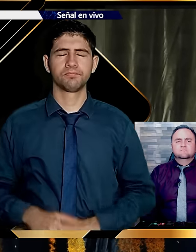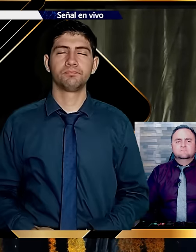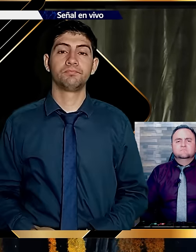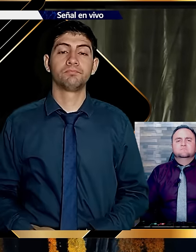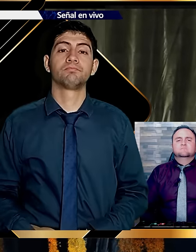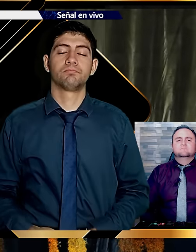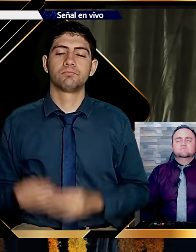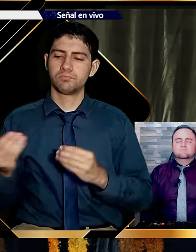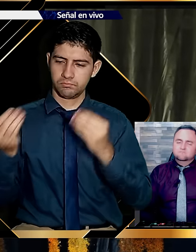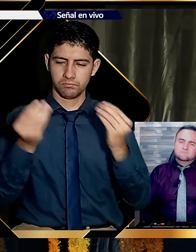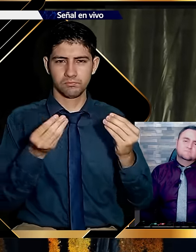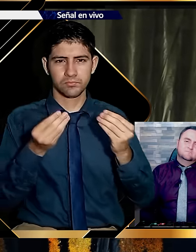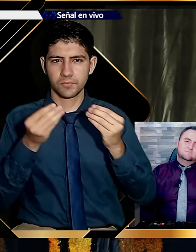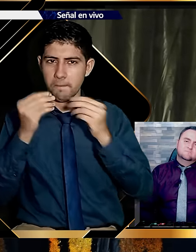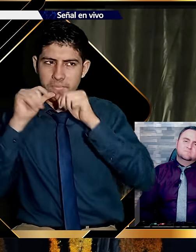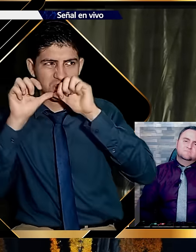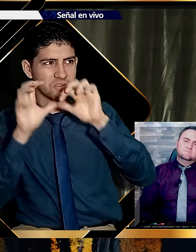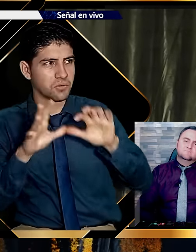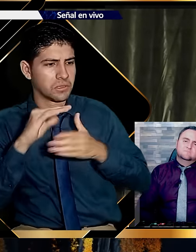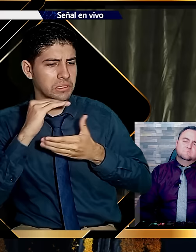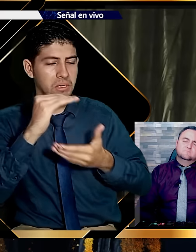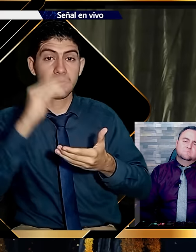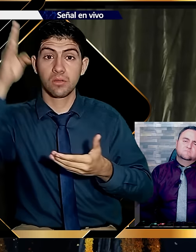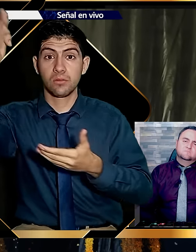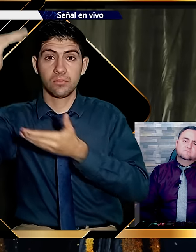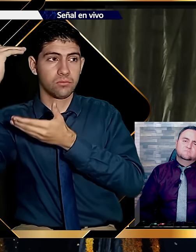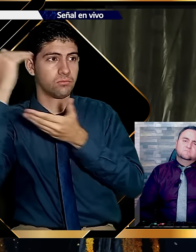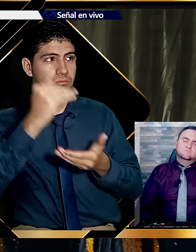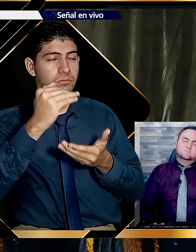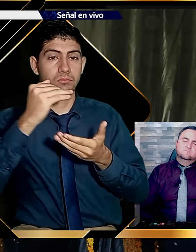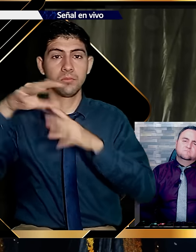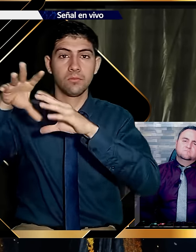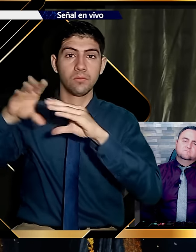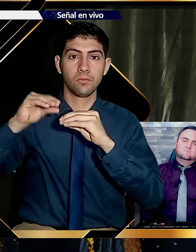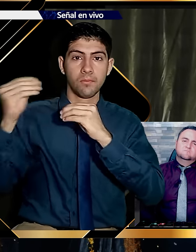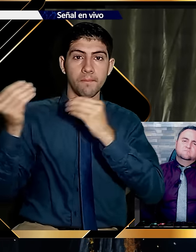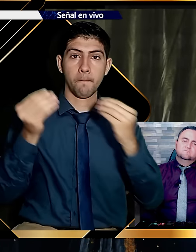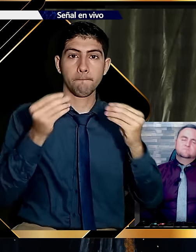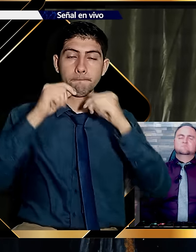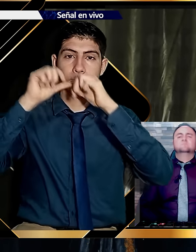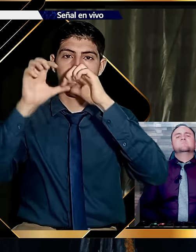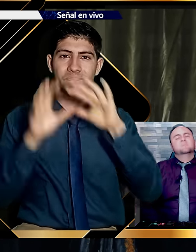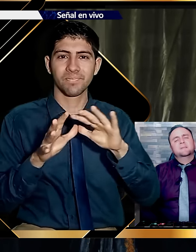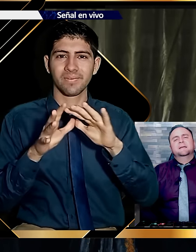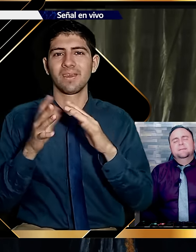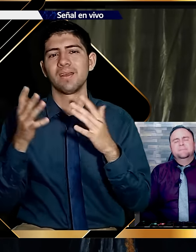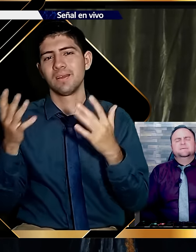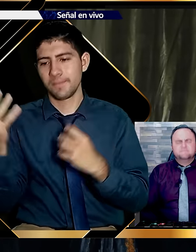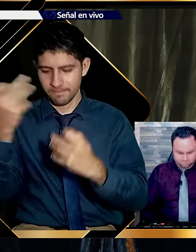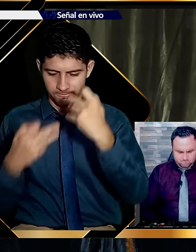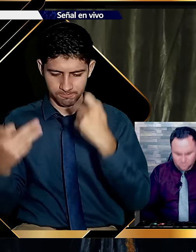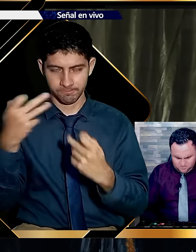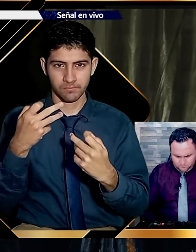Aleluya. Por tantos beneficios. Proporcionados por Dios. Y hemos recibido. Muchas bendiciones de